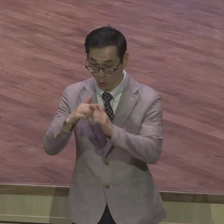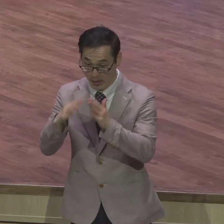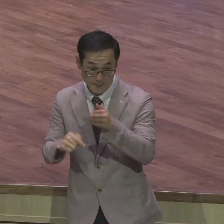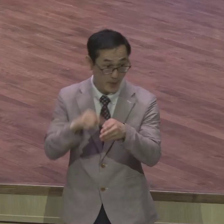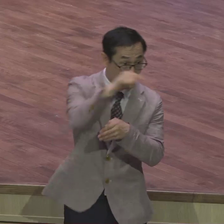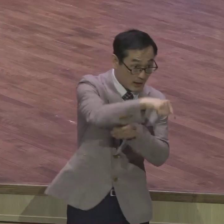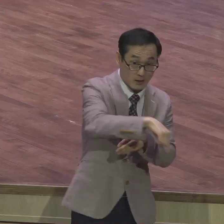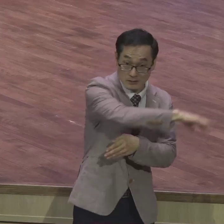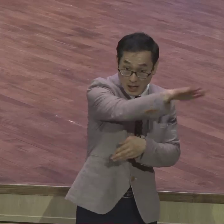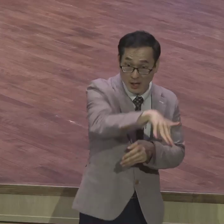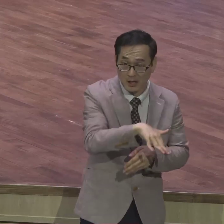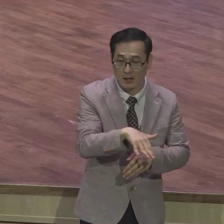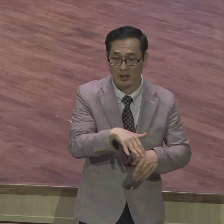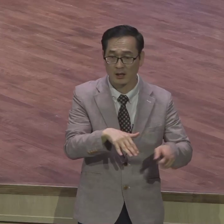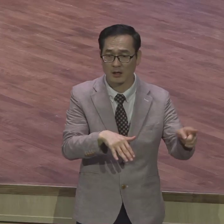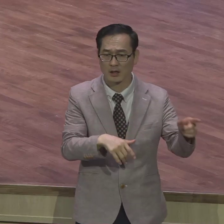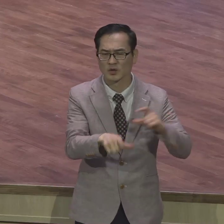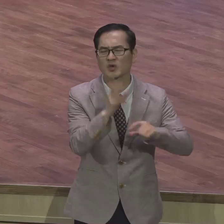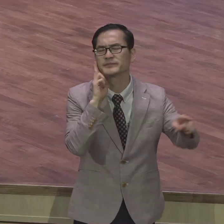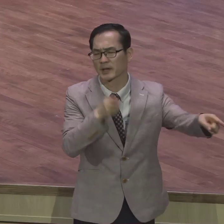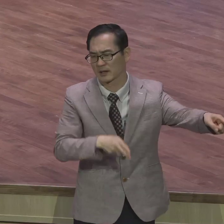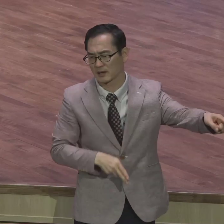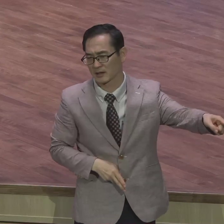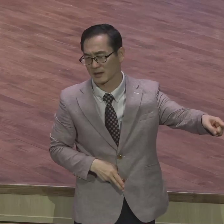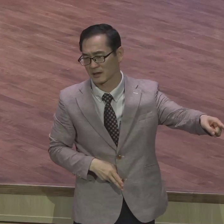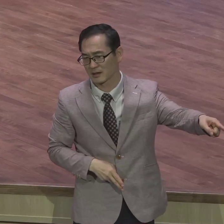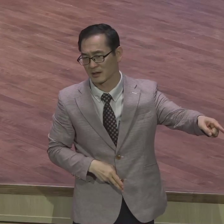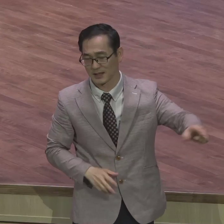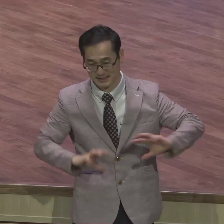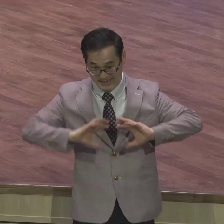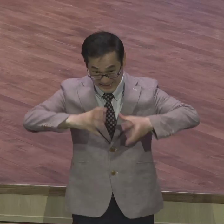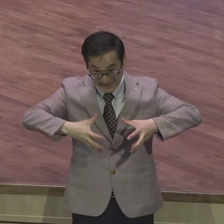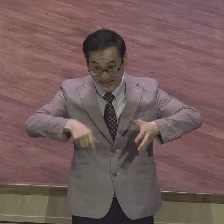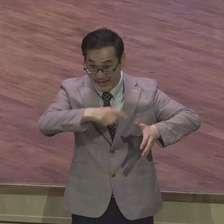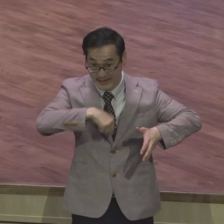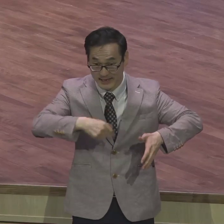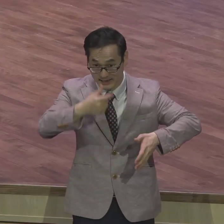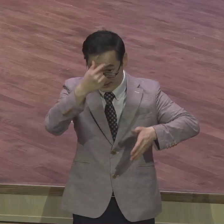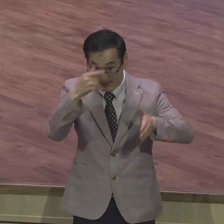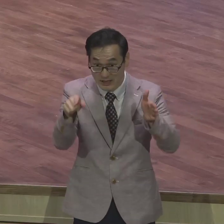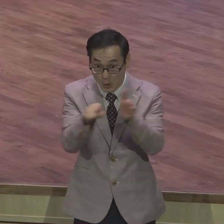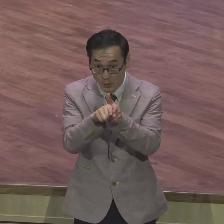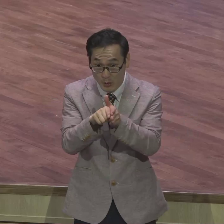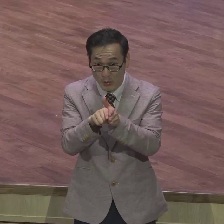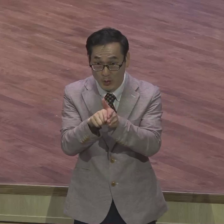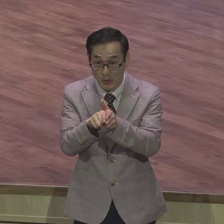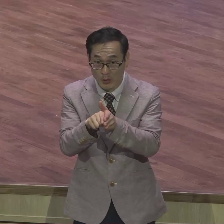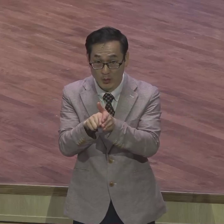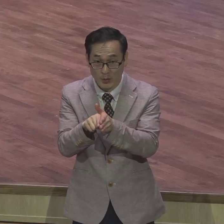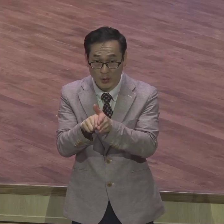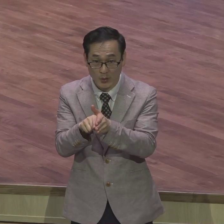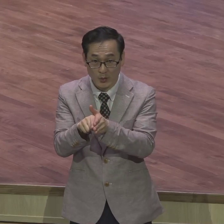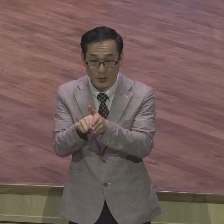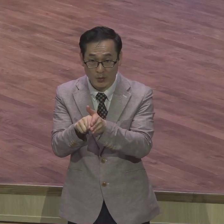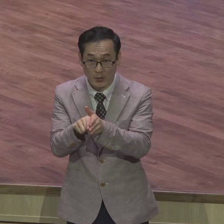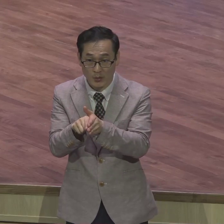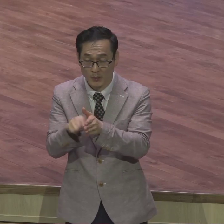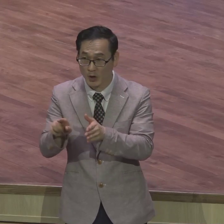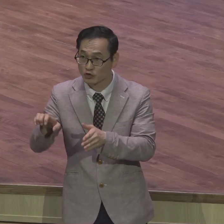이 전세계 보세요 기독교 그러면 유럽 미국 한국이 나머지 다 우산국가예요 한국도